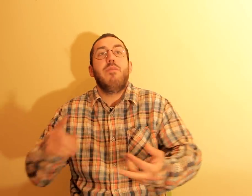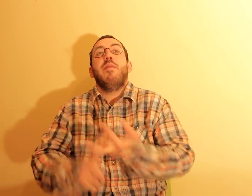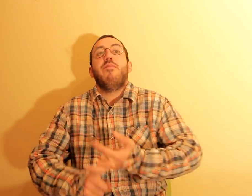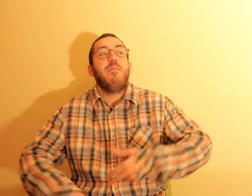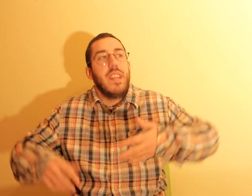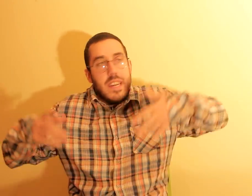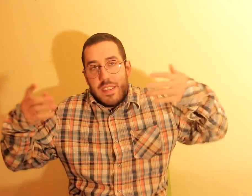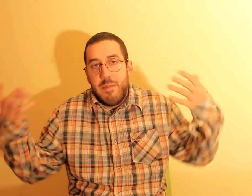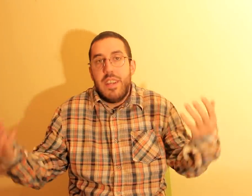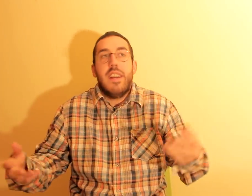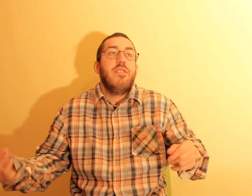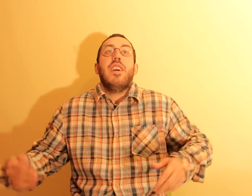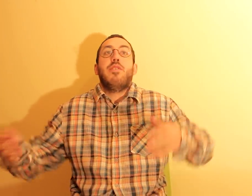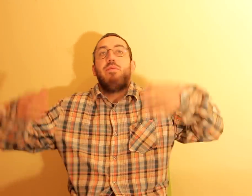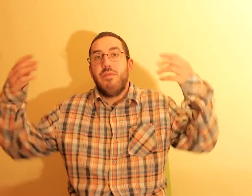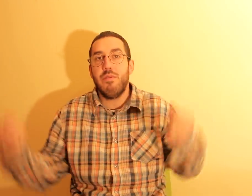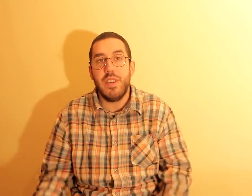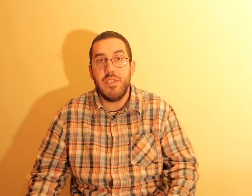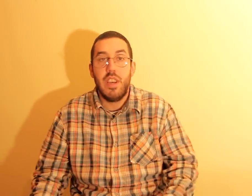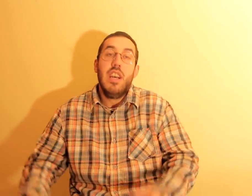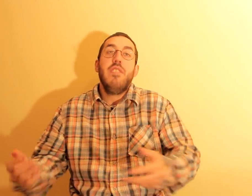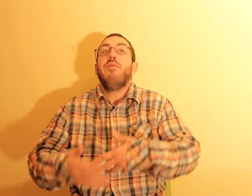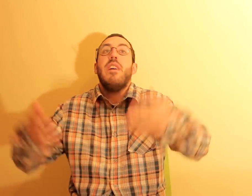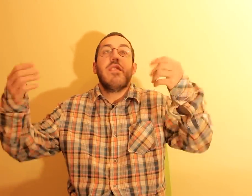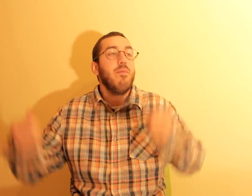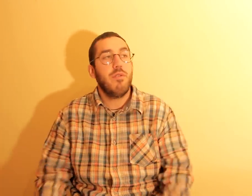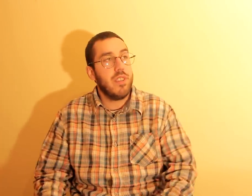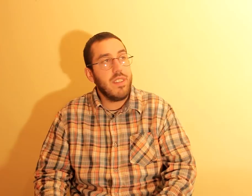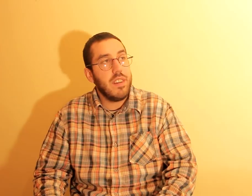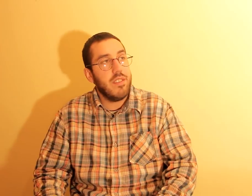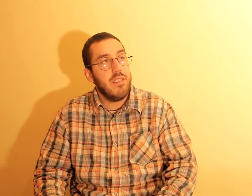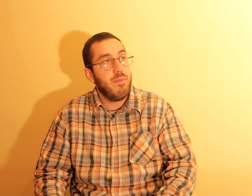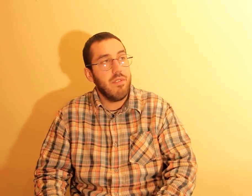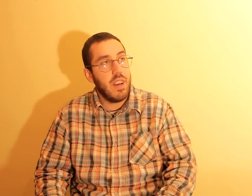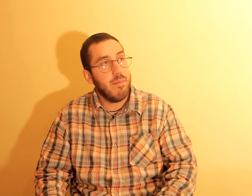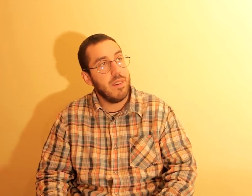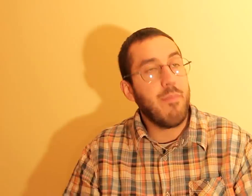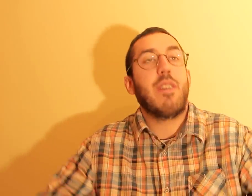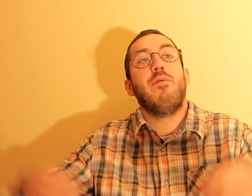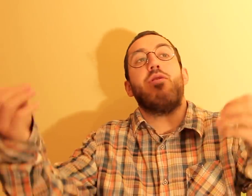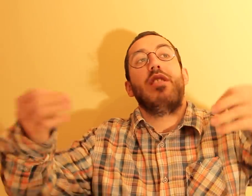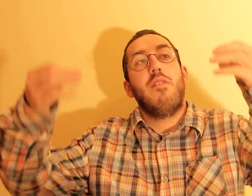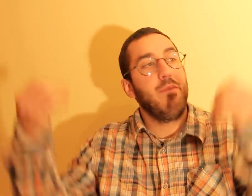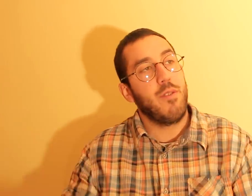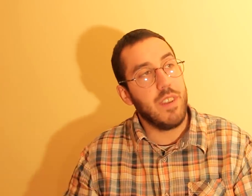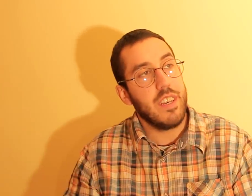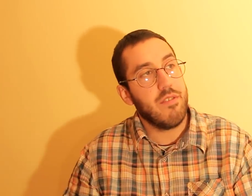devemos milhares e milhares às produtoras, não há como sustentar este programa. Como é que eu vou sustentar os meus filhinhos,